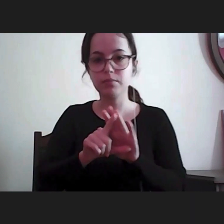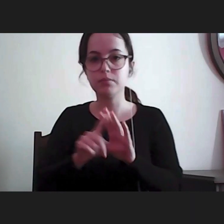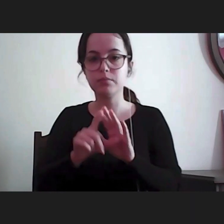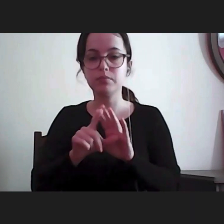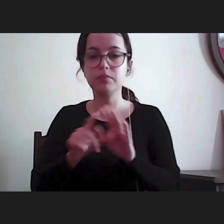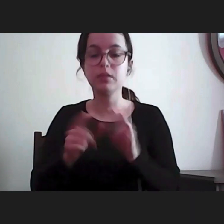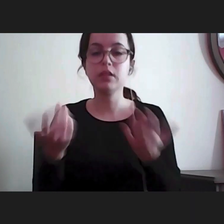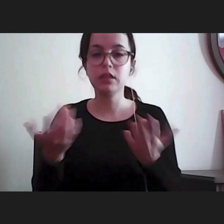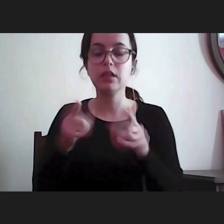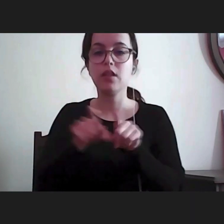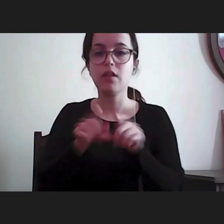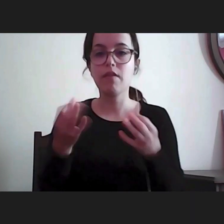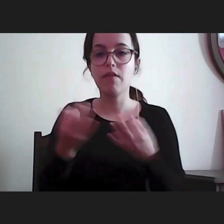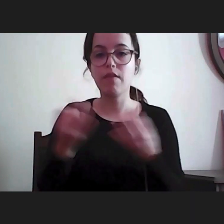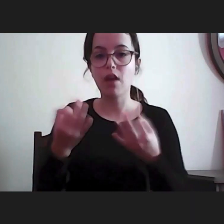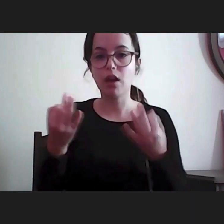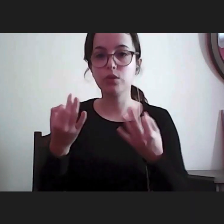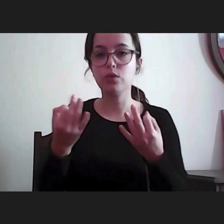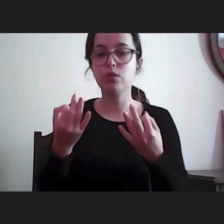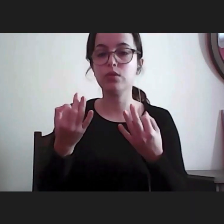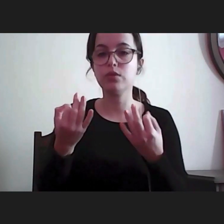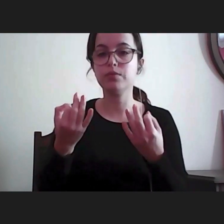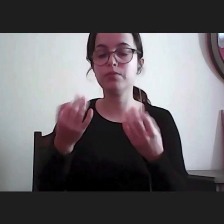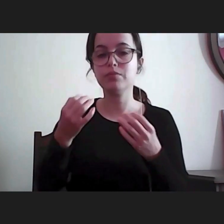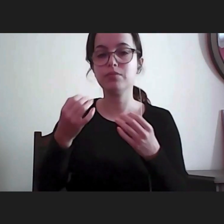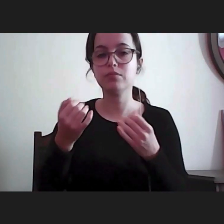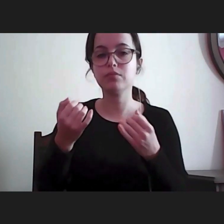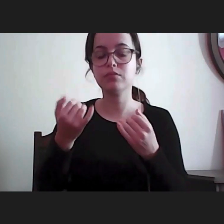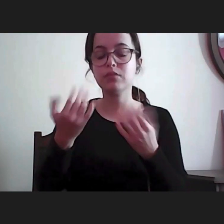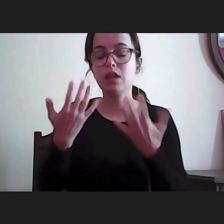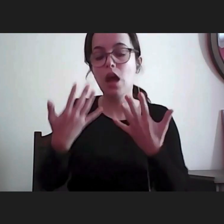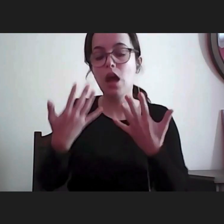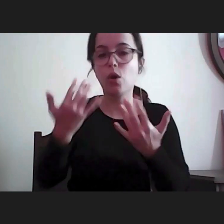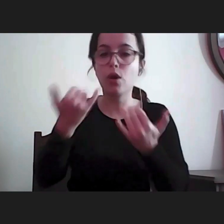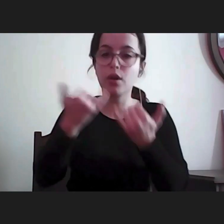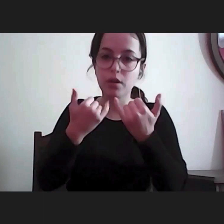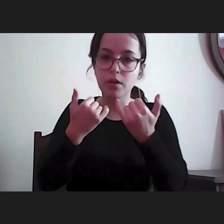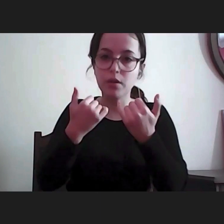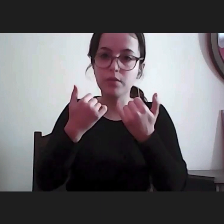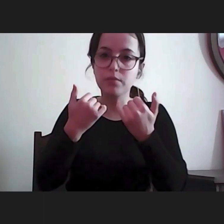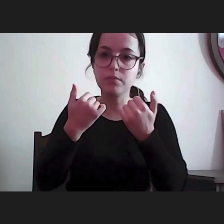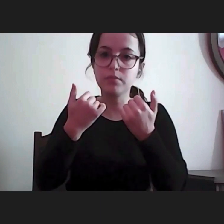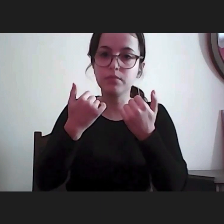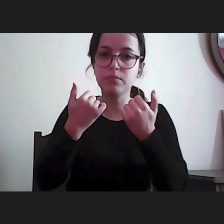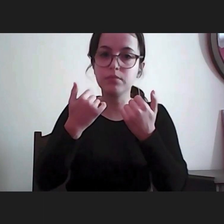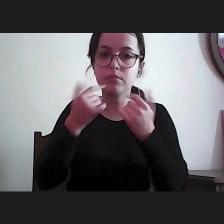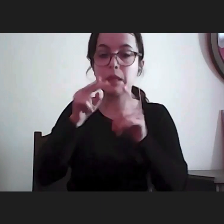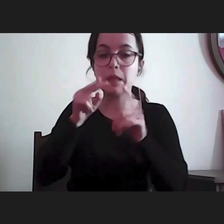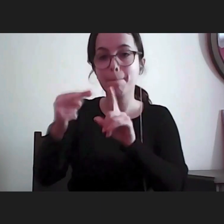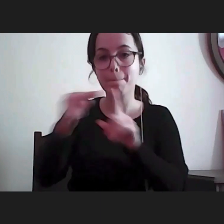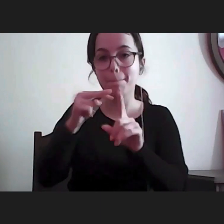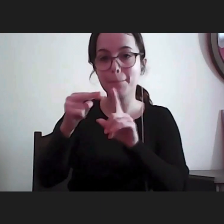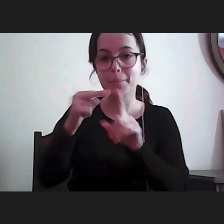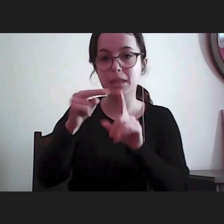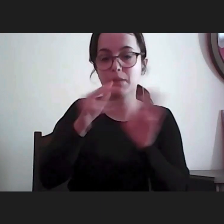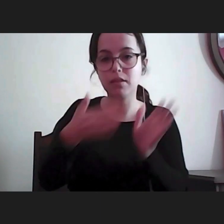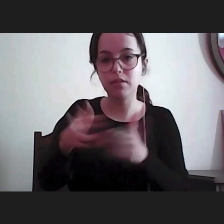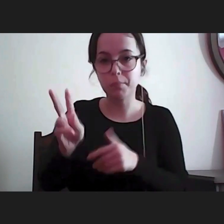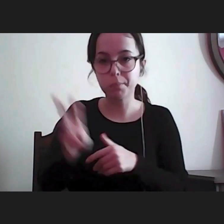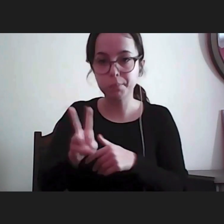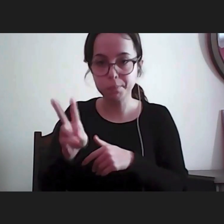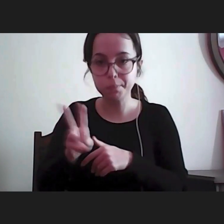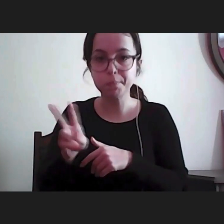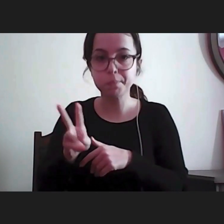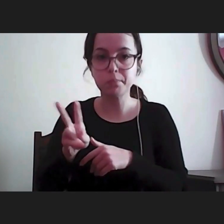que isto implica? Porquê é que se diz no fundo isto? E aqui passamos para a segunda parte do programa que eu tinha